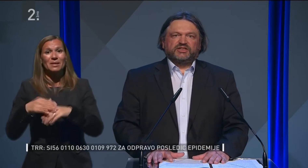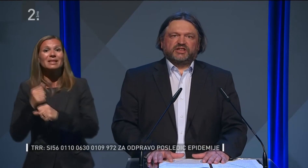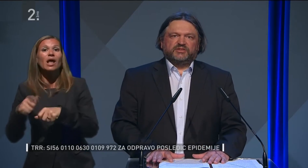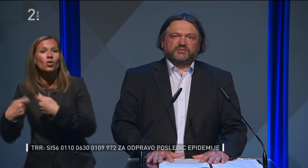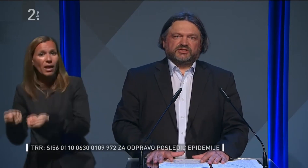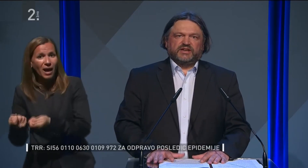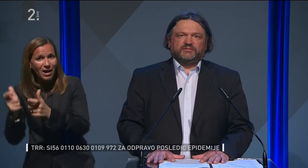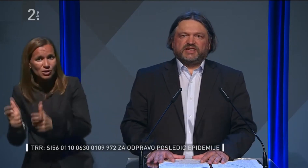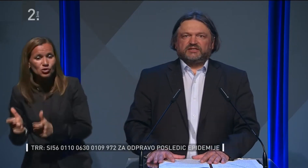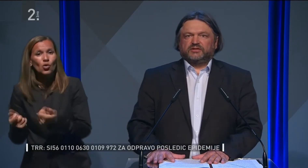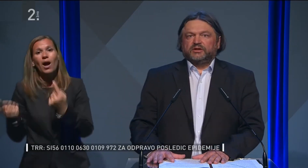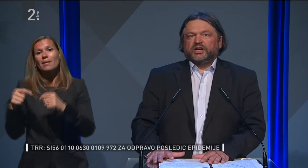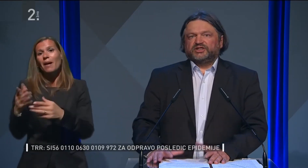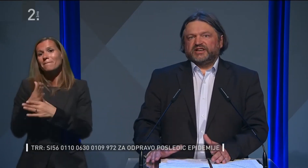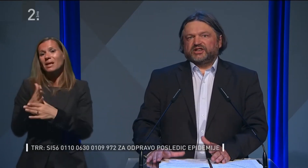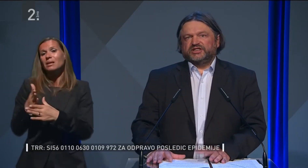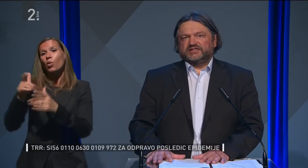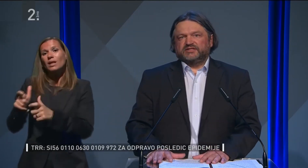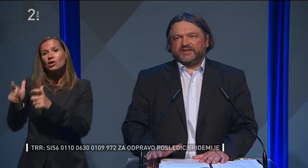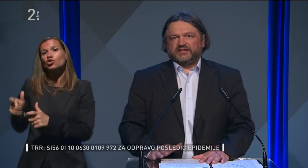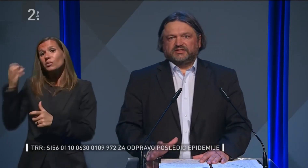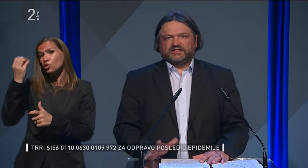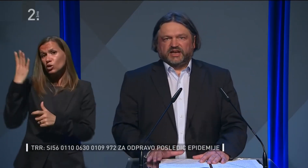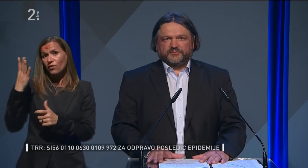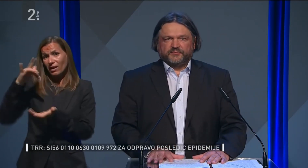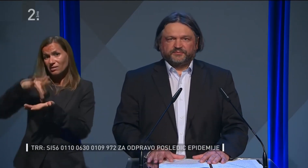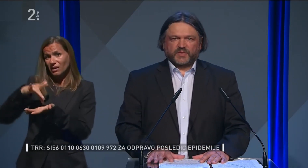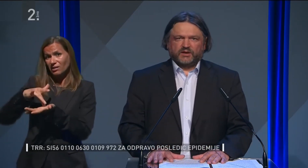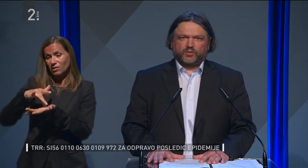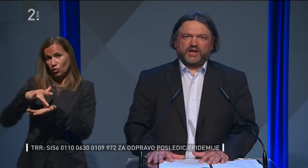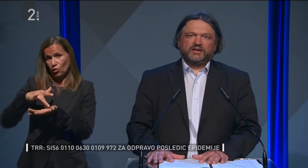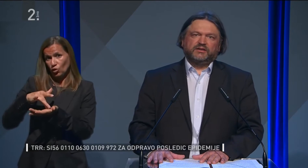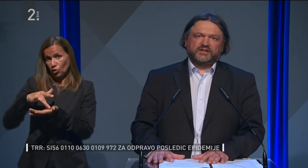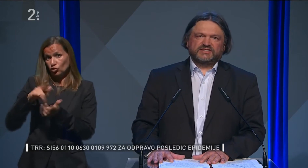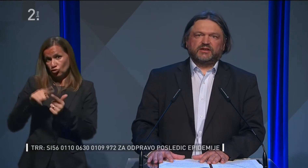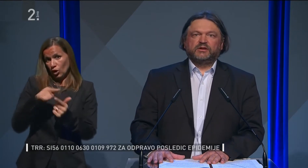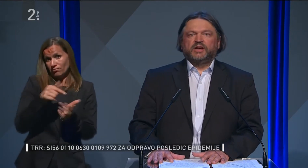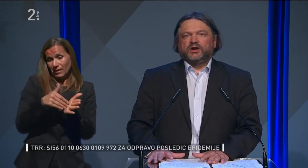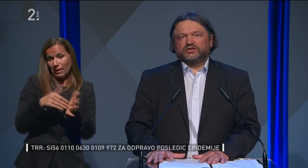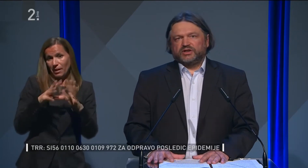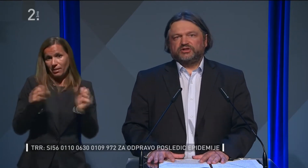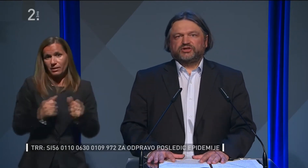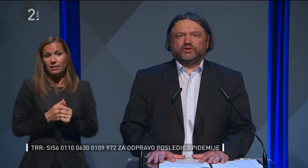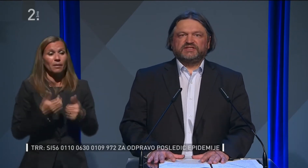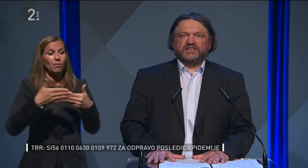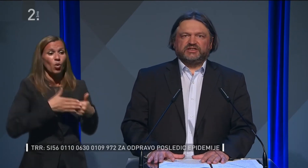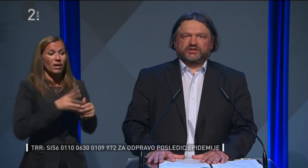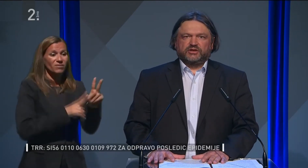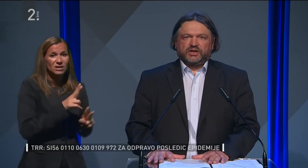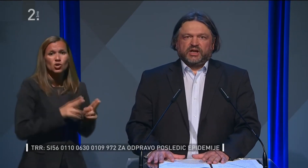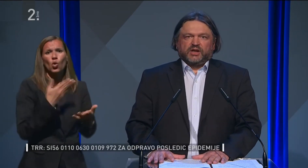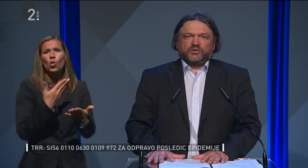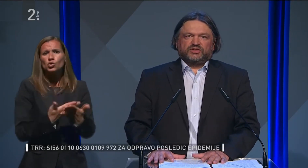medpodjetniškem izobraževalnem centru, če tega še niso izvedli do sedaj. Poleg vrtcev osnovnih šol in